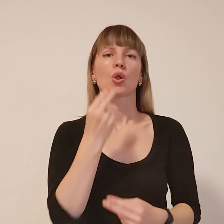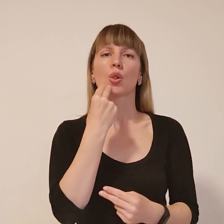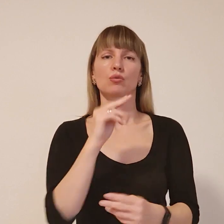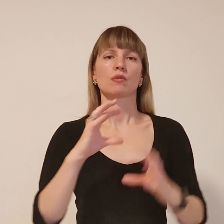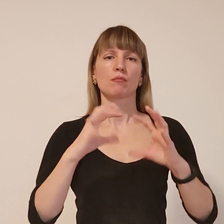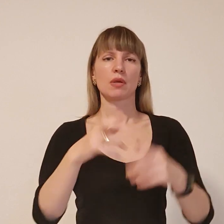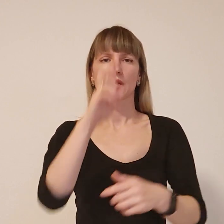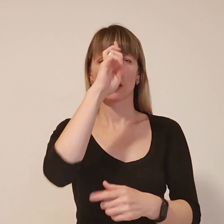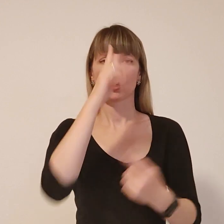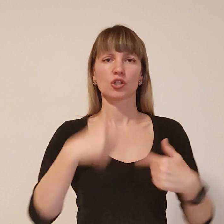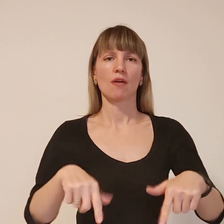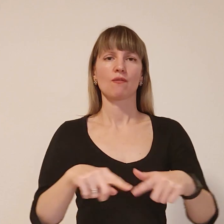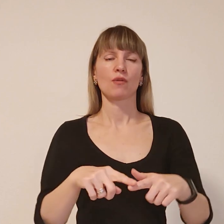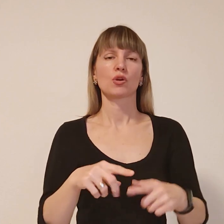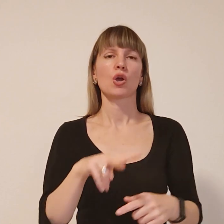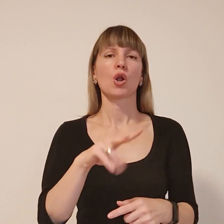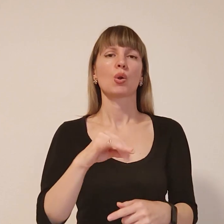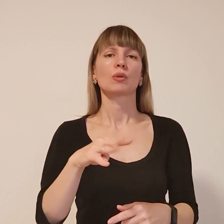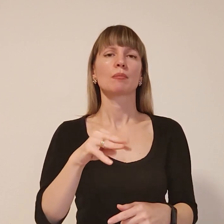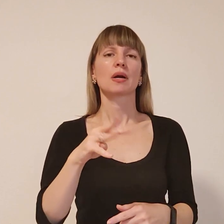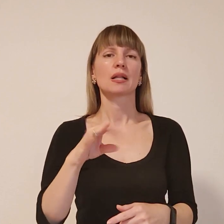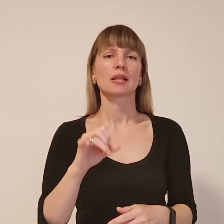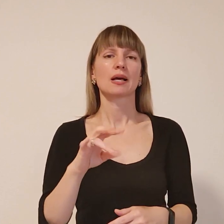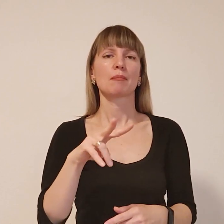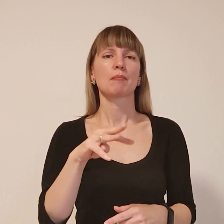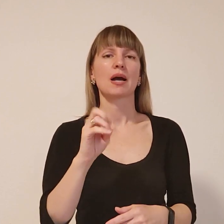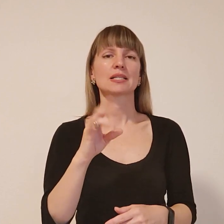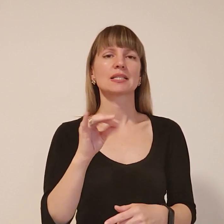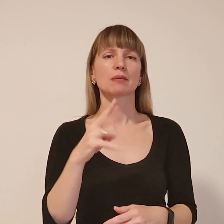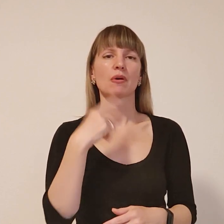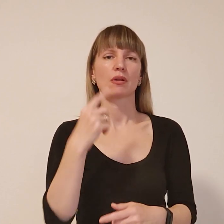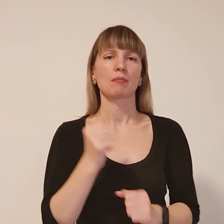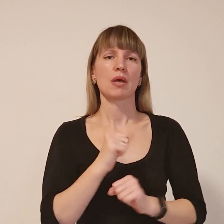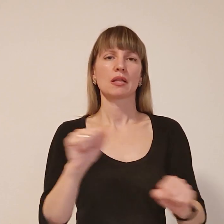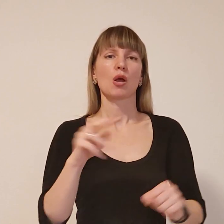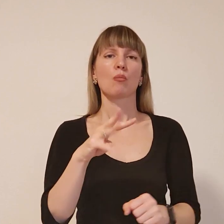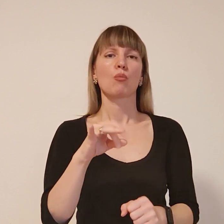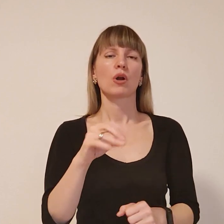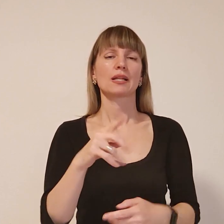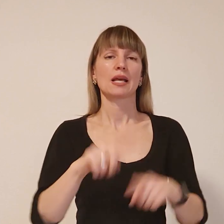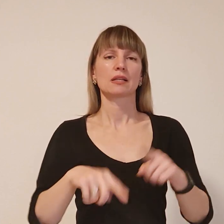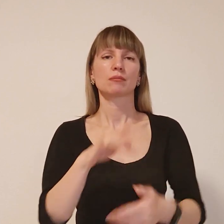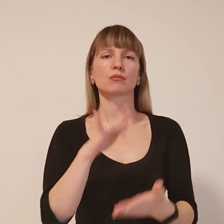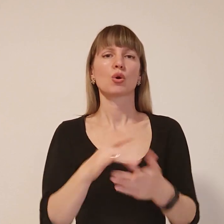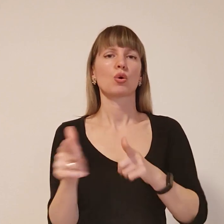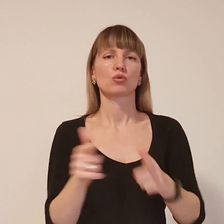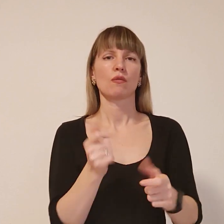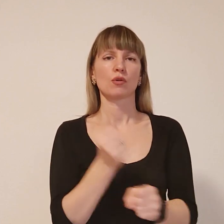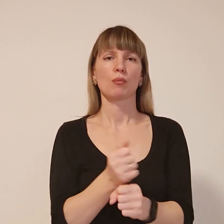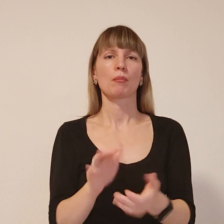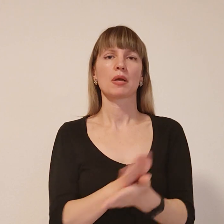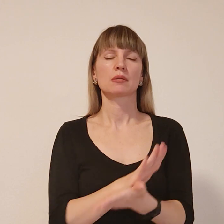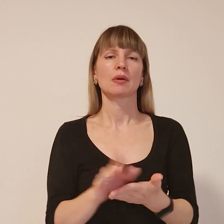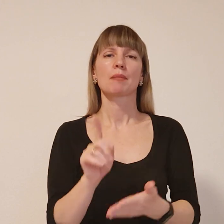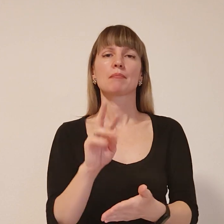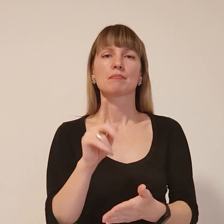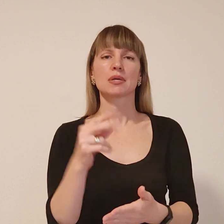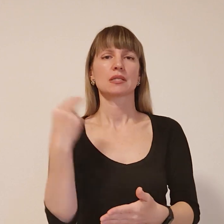державою. Людмила та Максим кажуть, патріотичні мурали для рідного міста готові зображувати безоплатно, аби Запоріжжя розвивалося, а